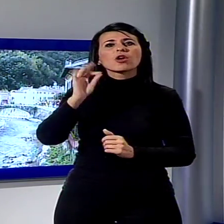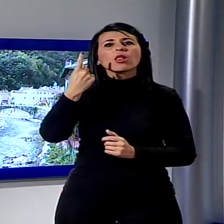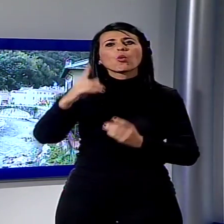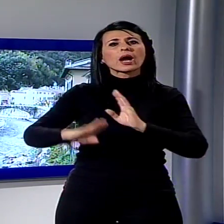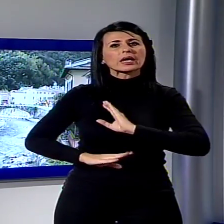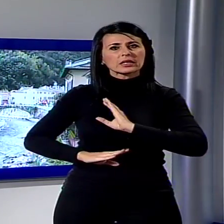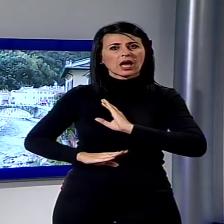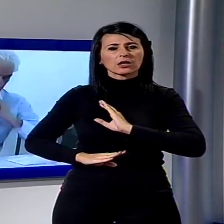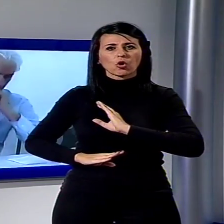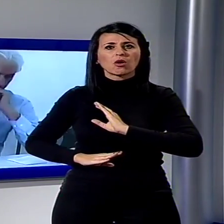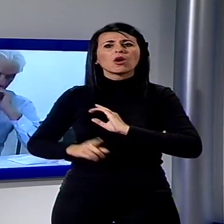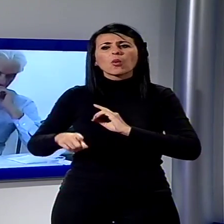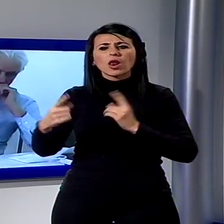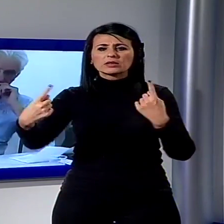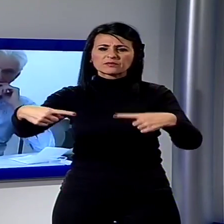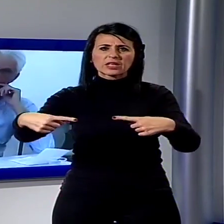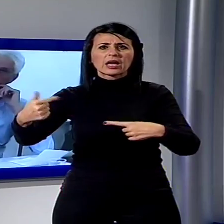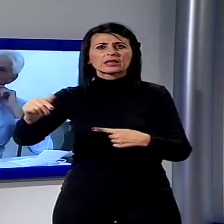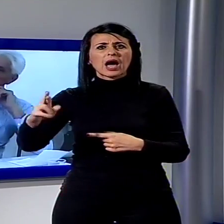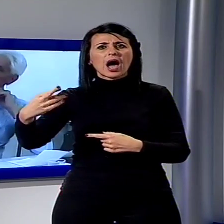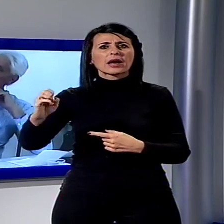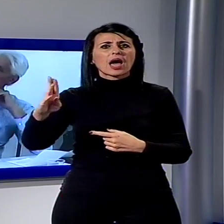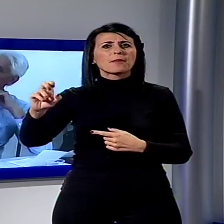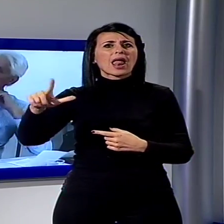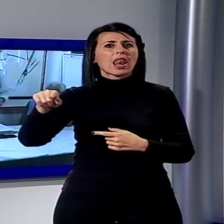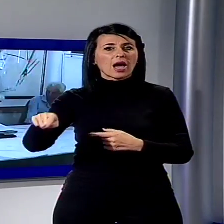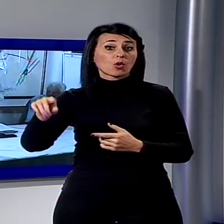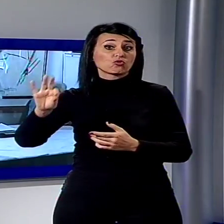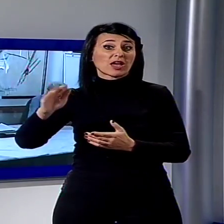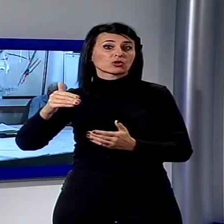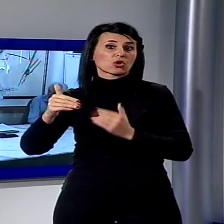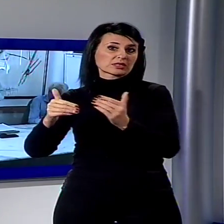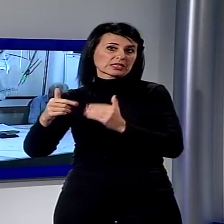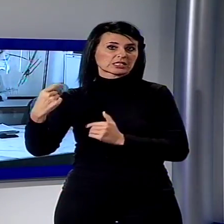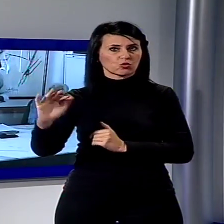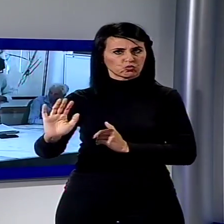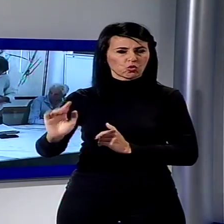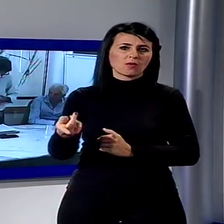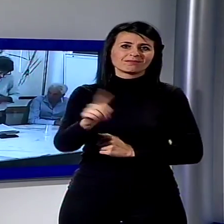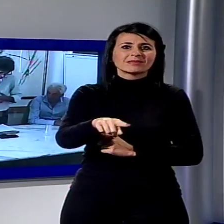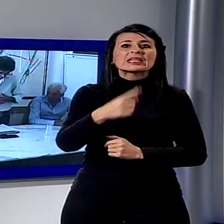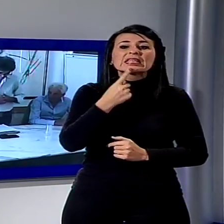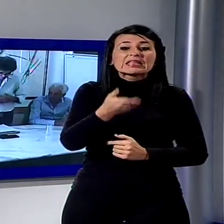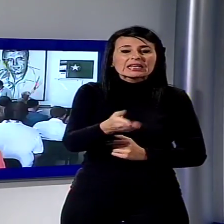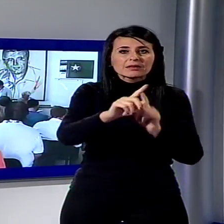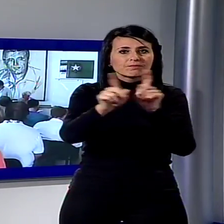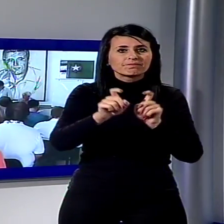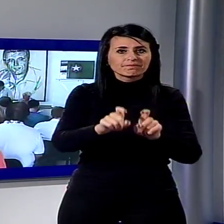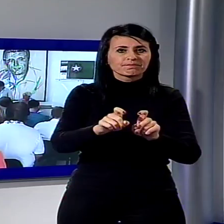Riccardo Tarabella, il nome su cui il centrosinistra ha puntato da mesi come erede di Ettore Neri. Vietato fare nomi per